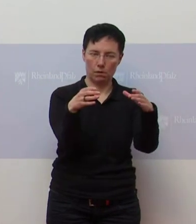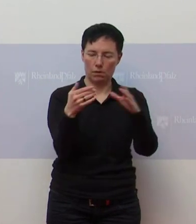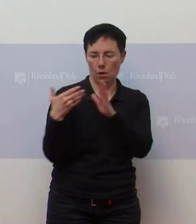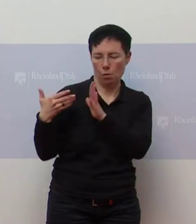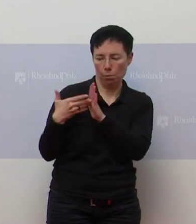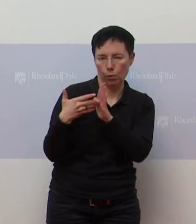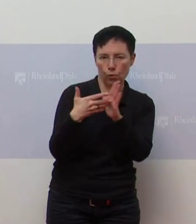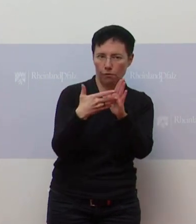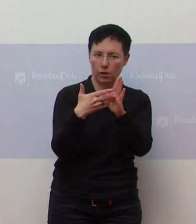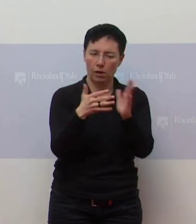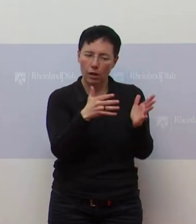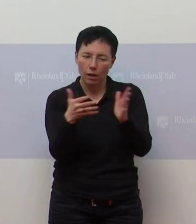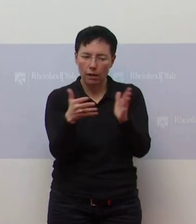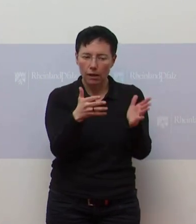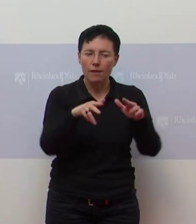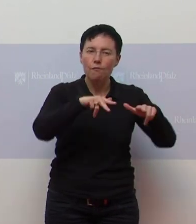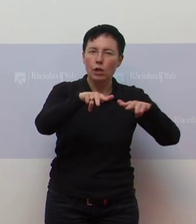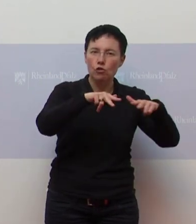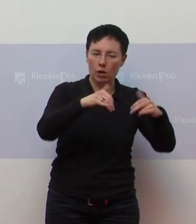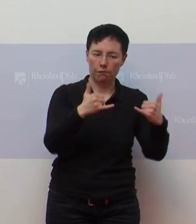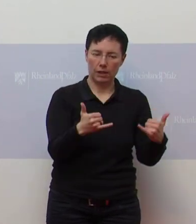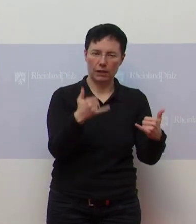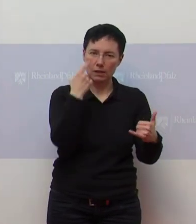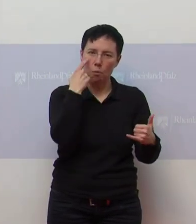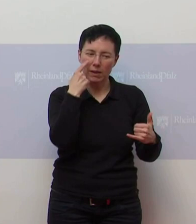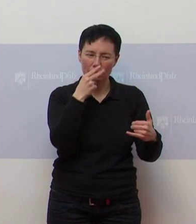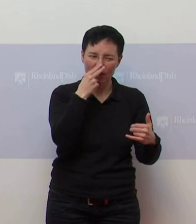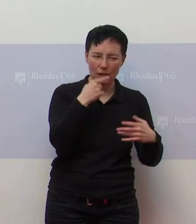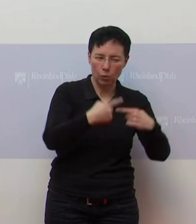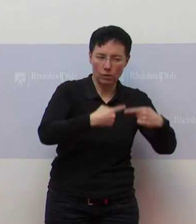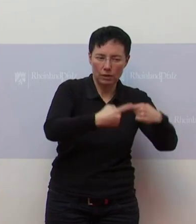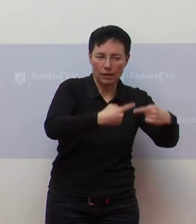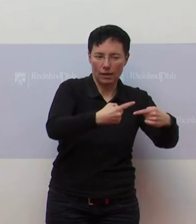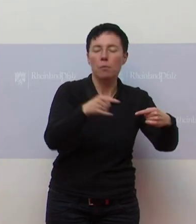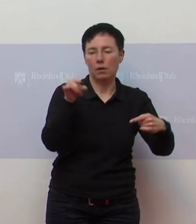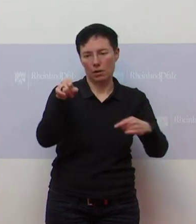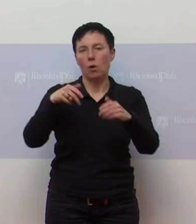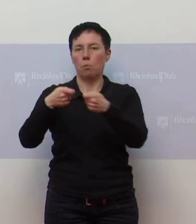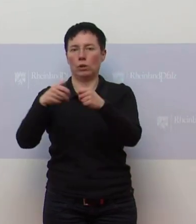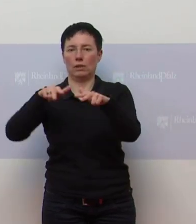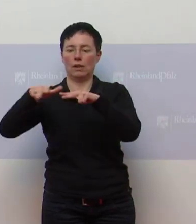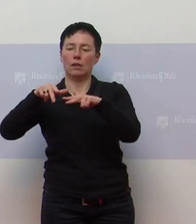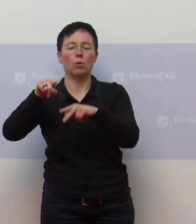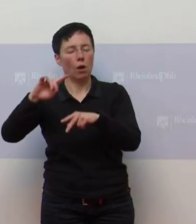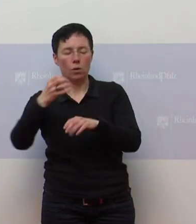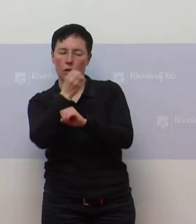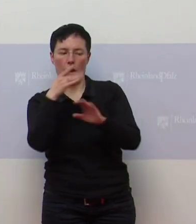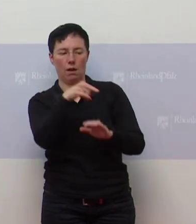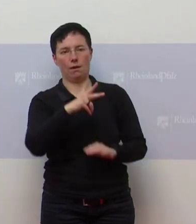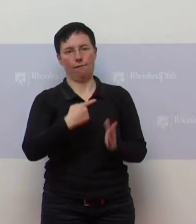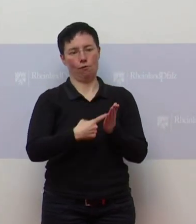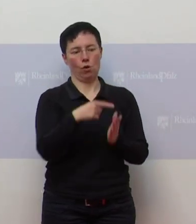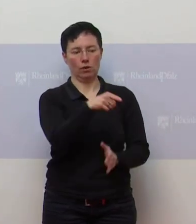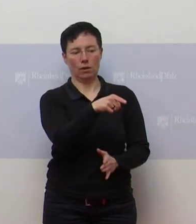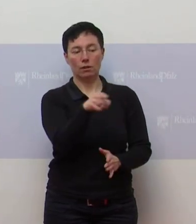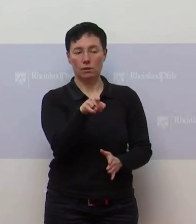wo die Wirtschaft steht mit diesem Unterfangen. Aber es gibt die klare Erwartung, dass eben auch in der Wirtschaft die Beschäftigten